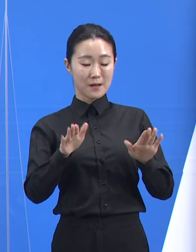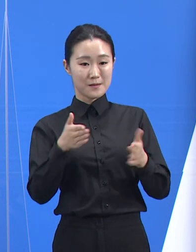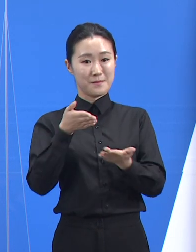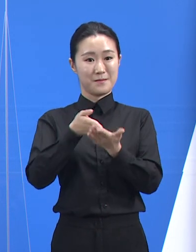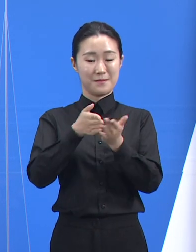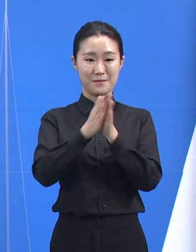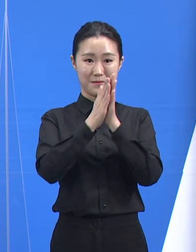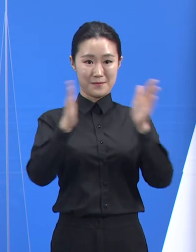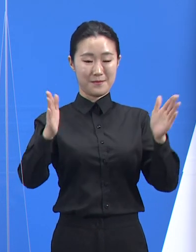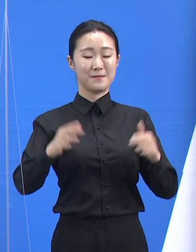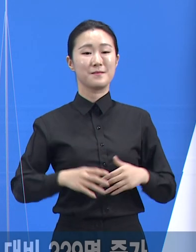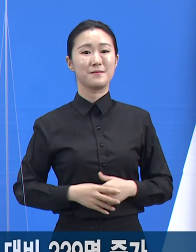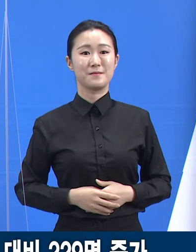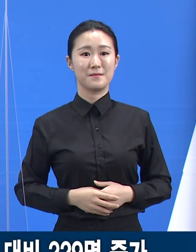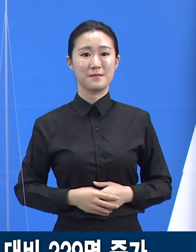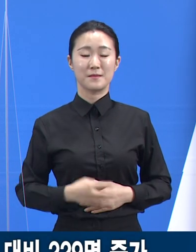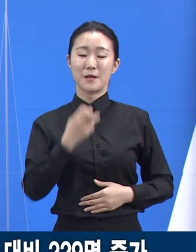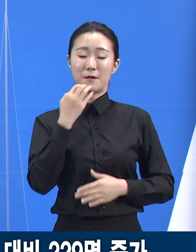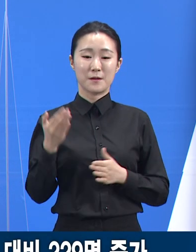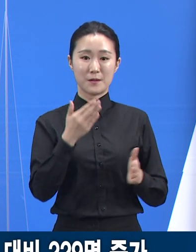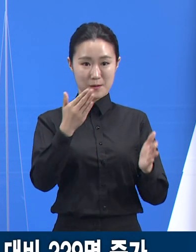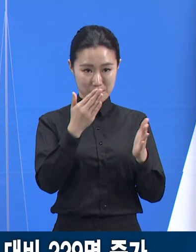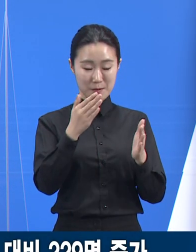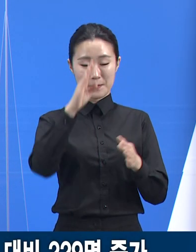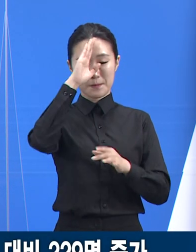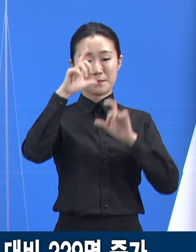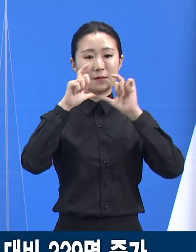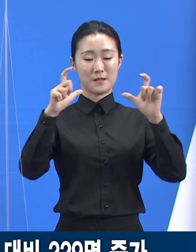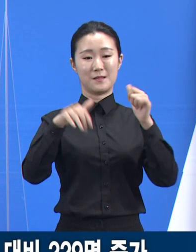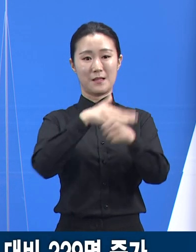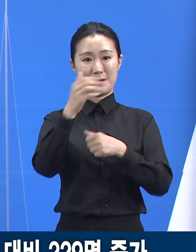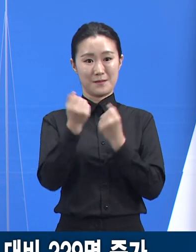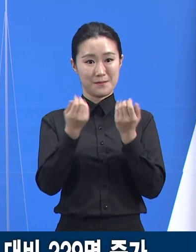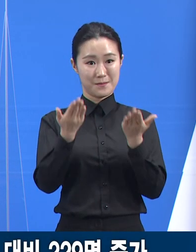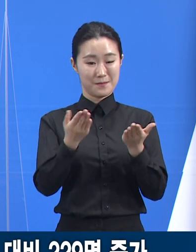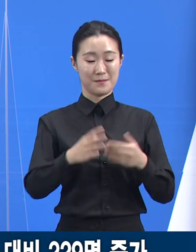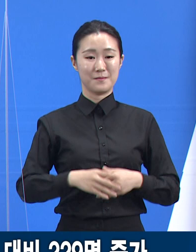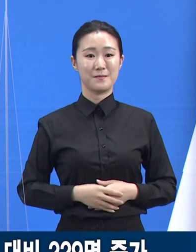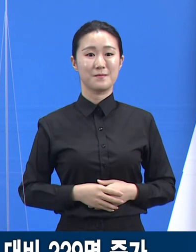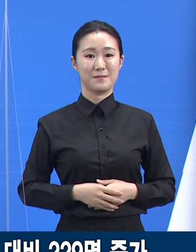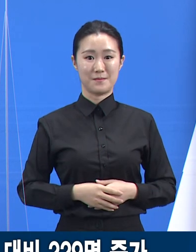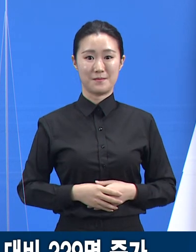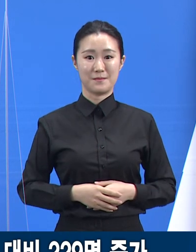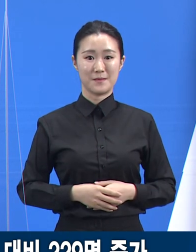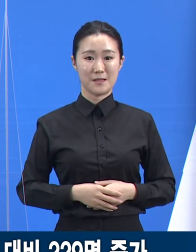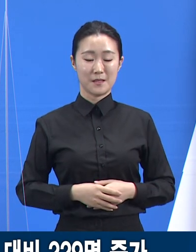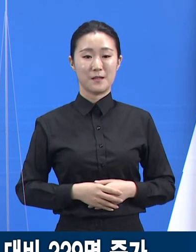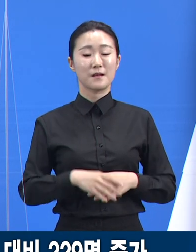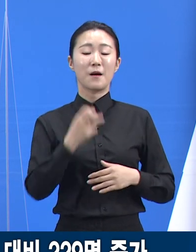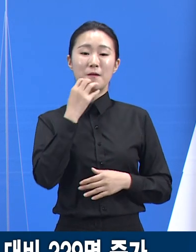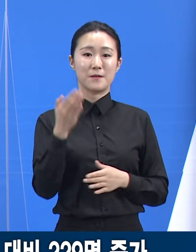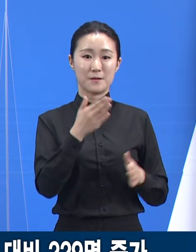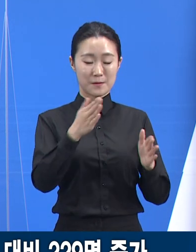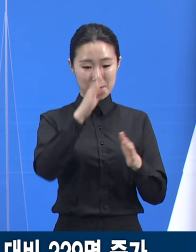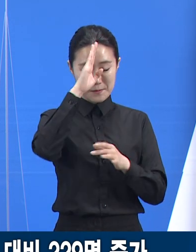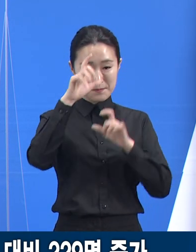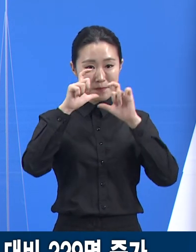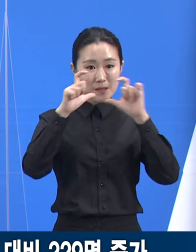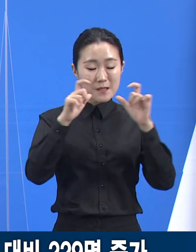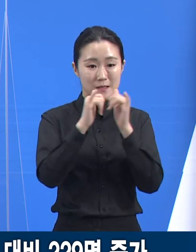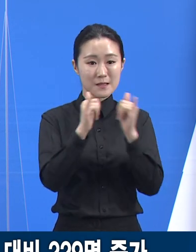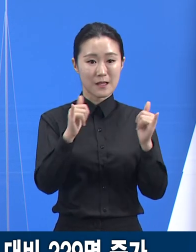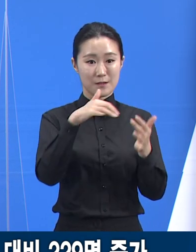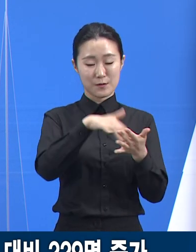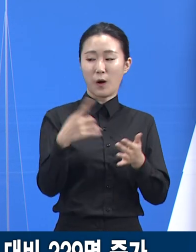시작하겠습니다. 경기도 확진자 발생 현황입니다. 7월 6일 0시 기준 경기도 확진자 수는 전일 오전